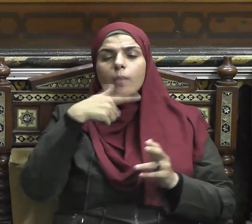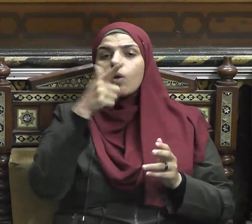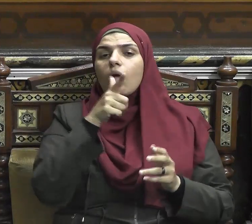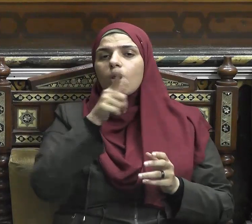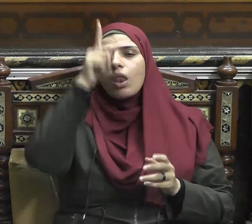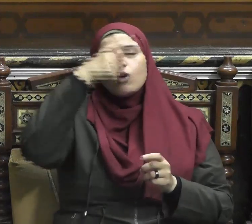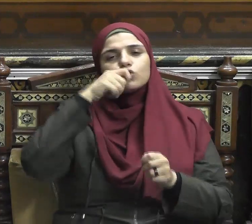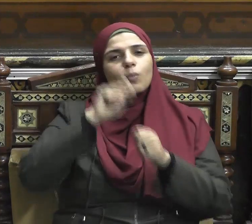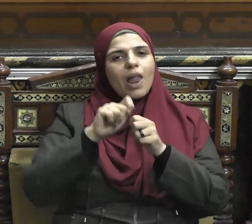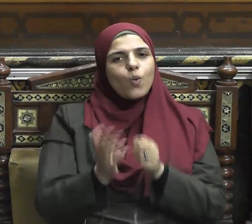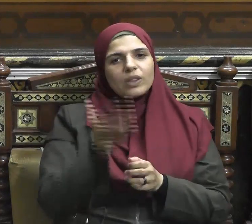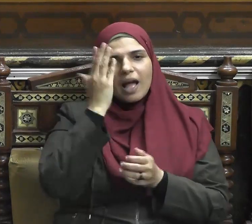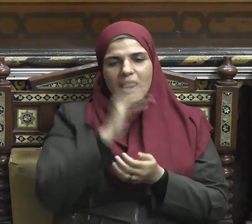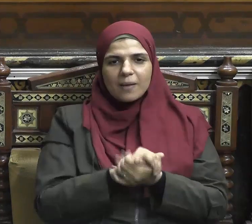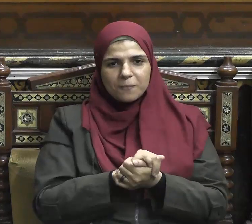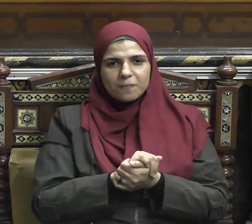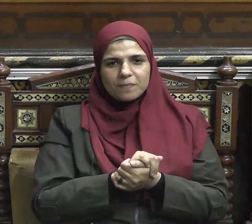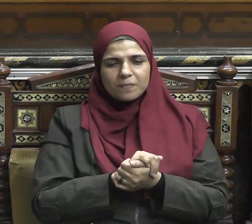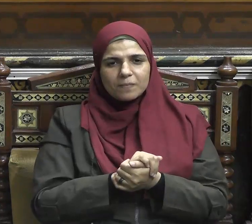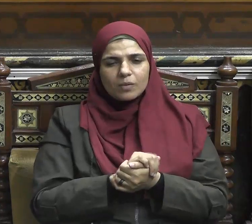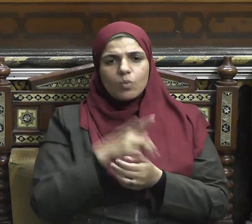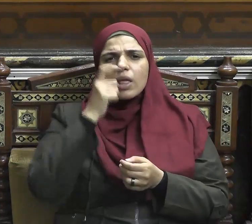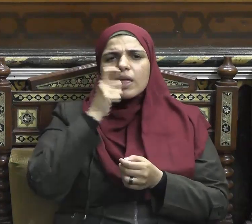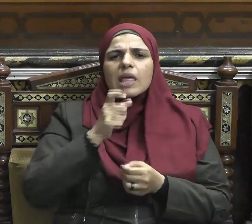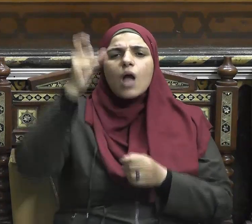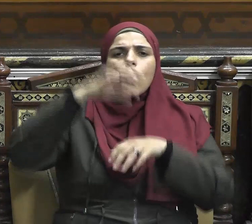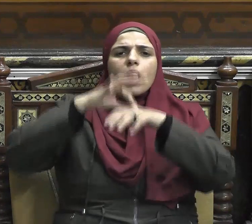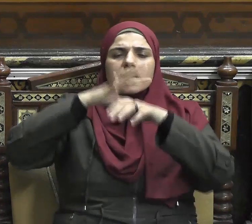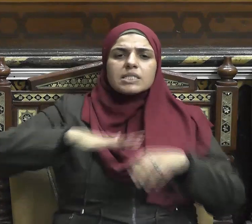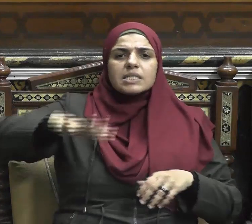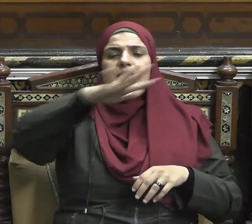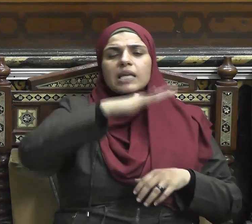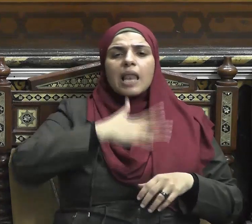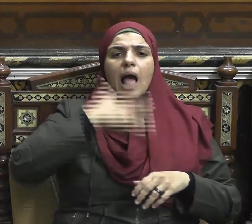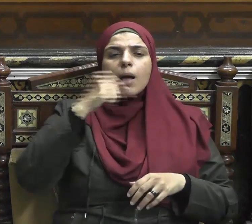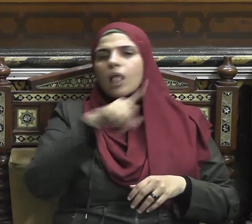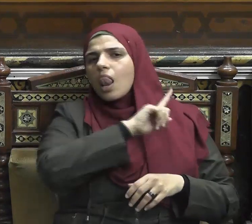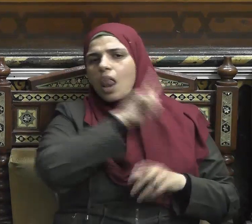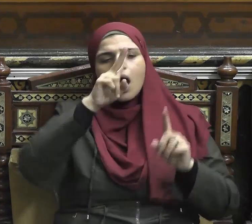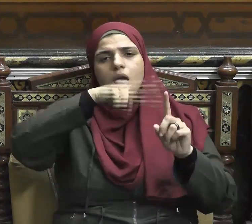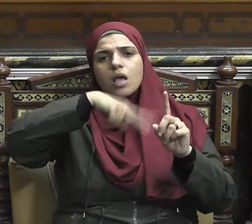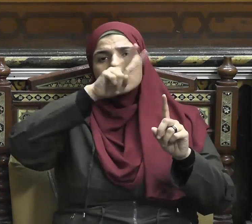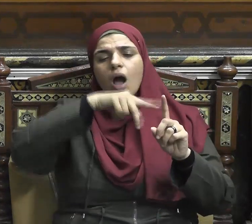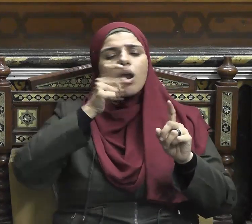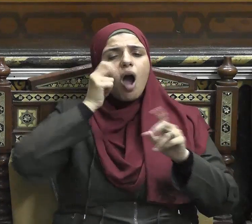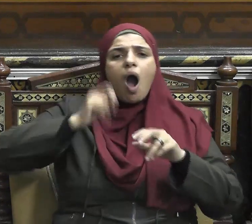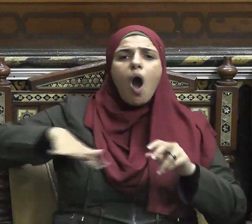والتحاسد والطباغض والاحتقار والأذى في أي